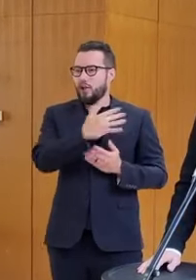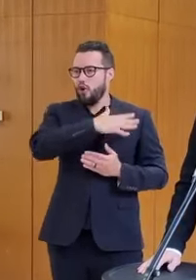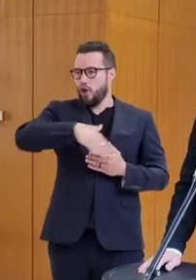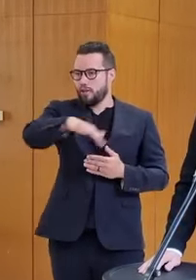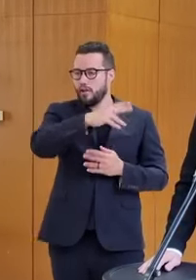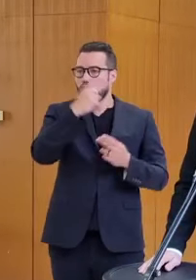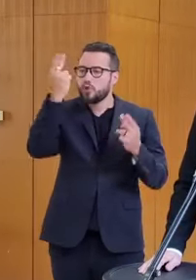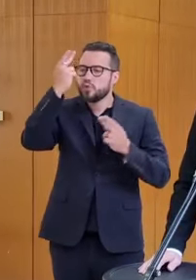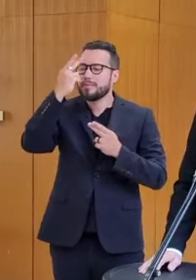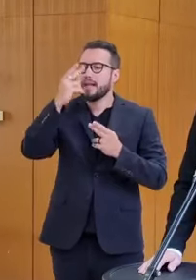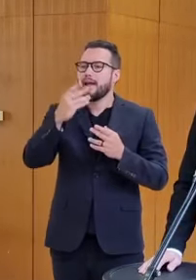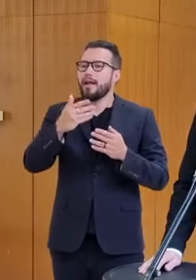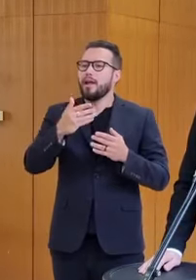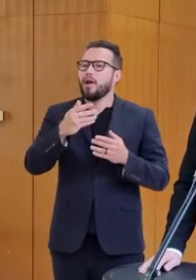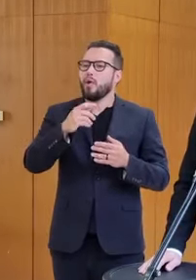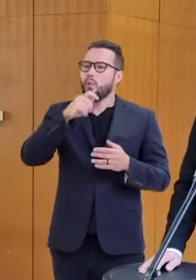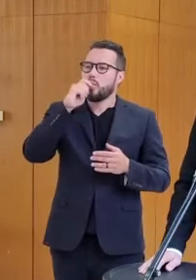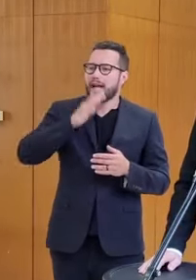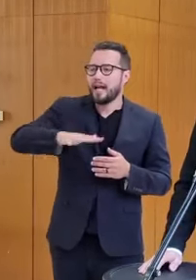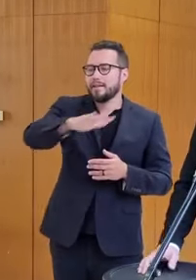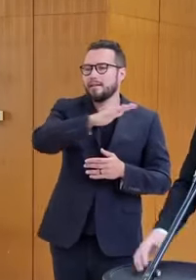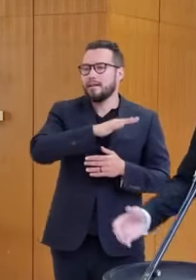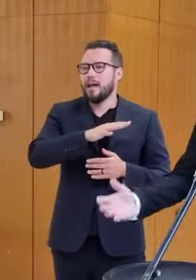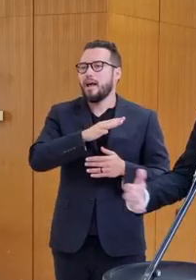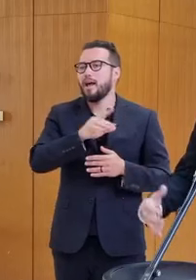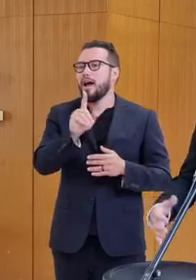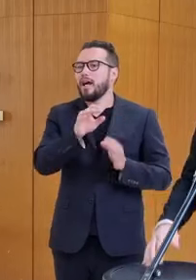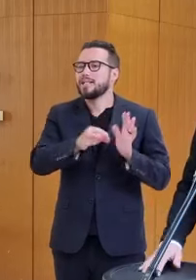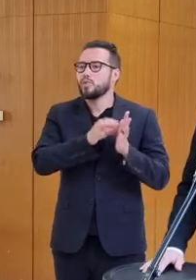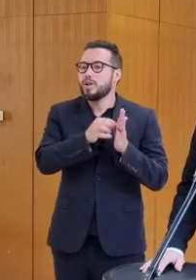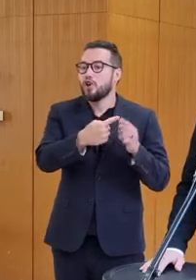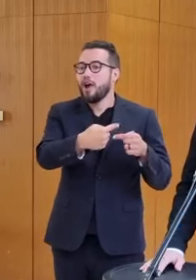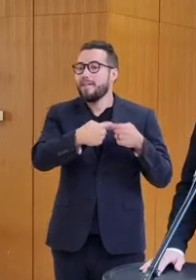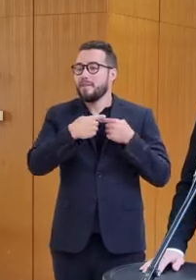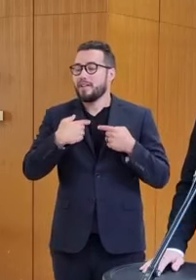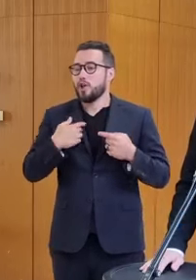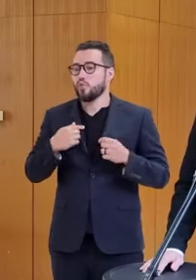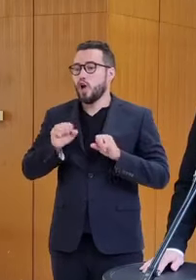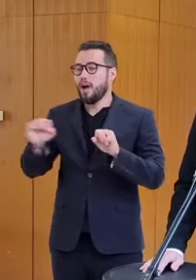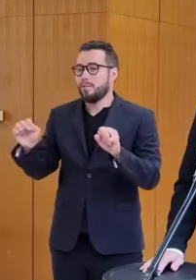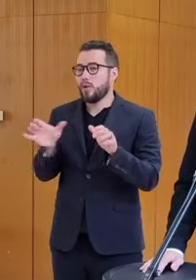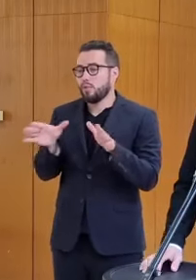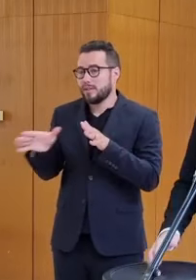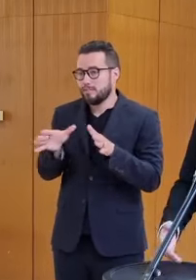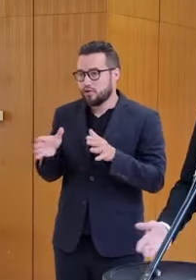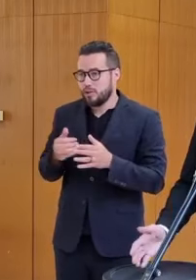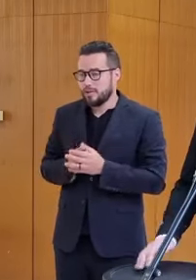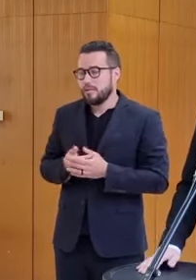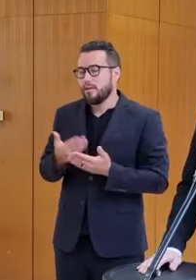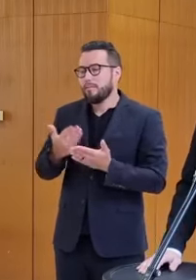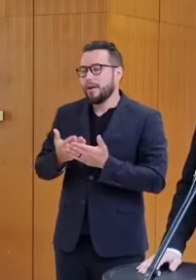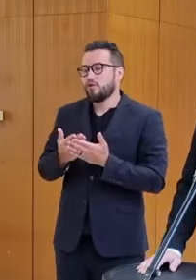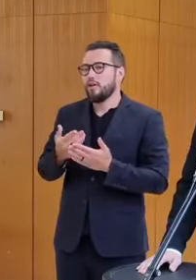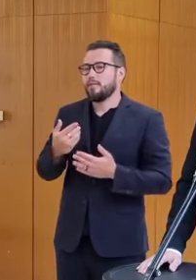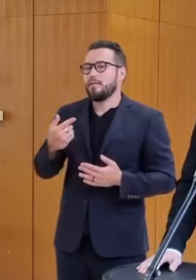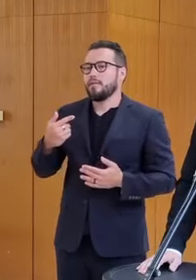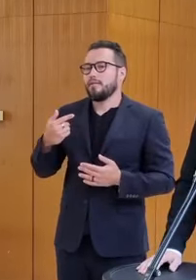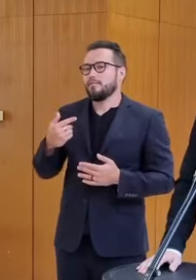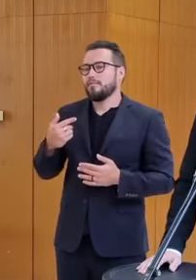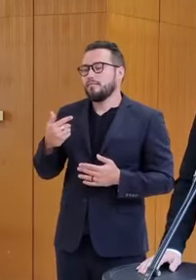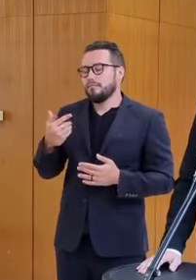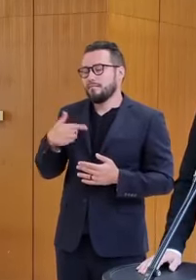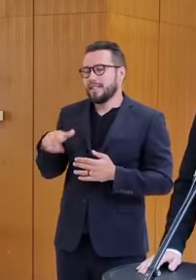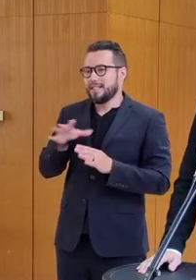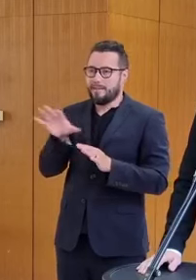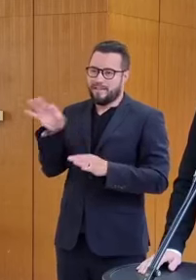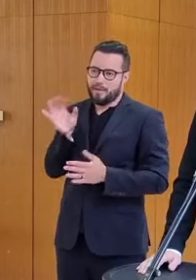Ukrajine a rozumie dôležitosti, ktorú má práve táto situácia na našu obranu a bezpečnosť. A takto budeme pristúpovať aj k tomu procesu